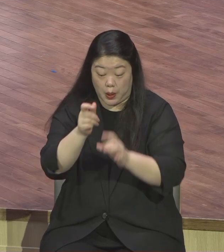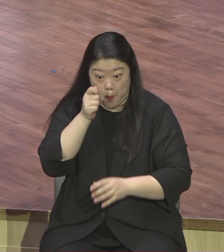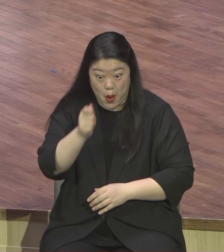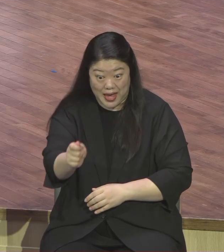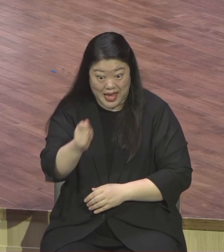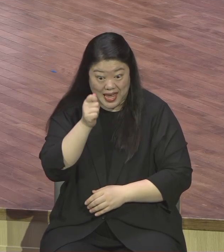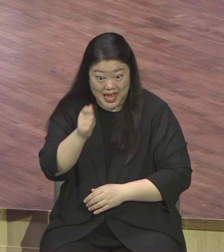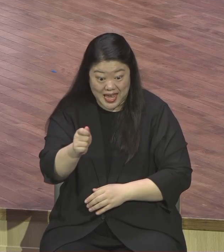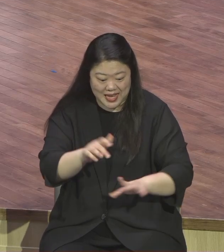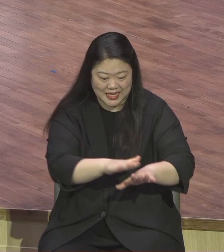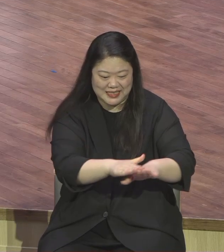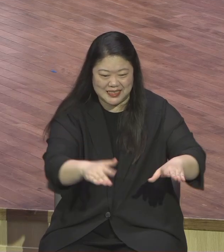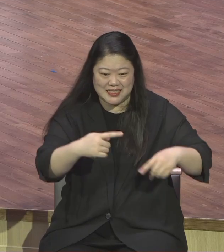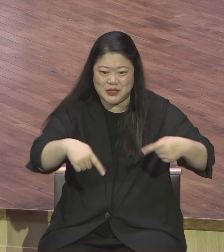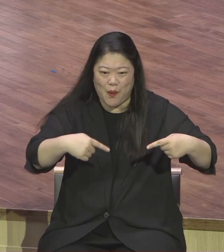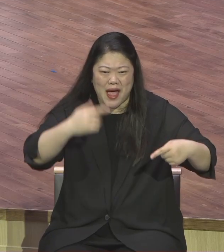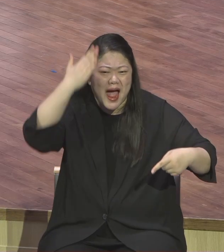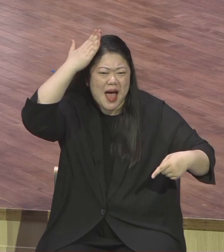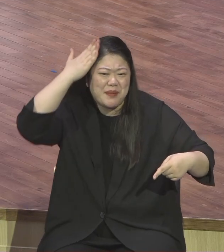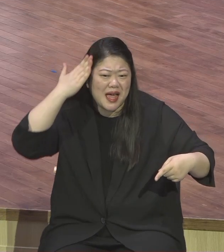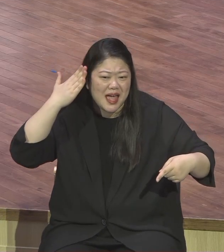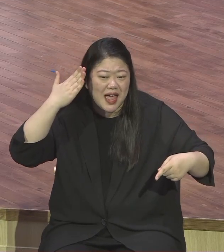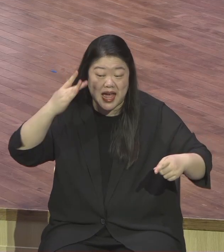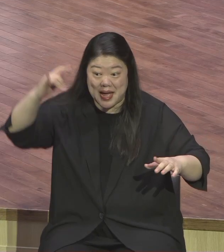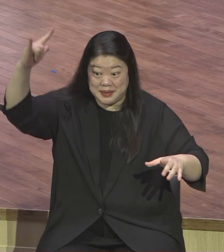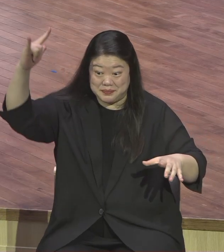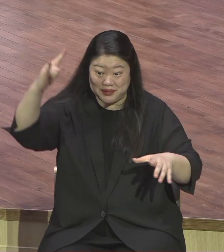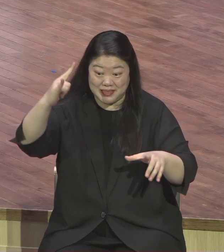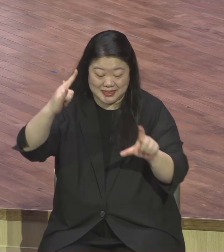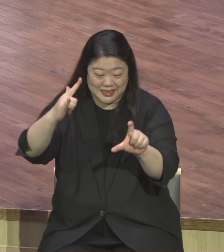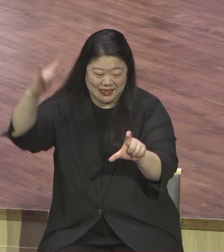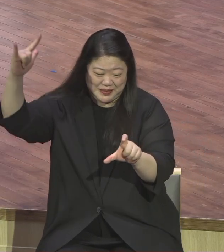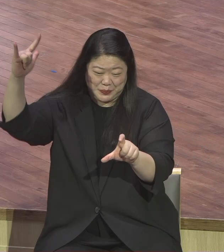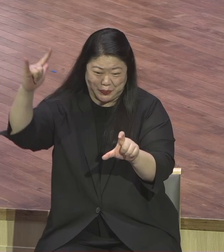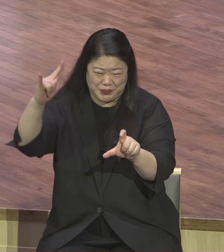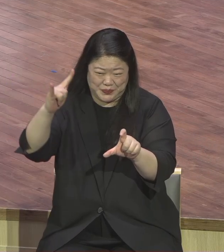하나님 돋보기 위해 태양을 받아가 집중을 쫙 하니까 그게 불이 확 붙어요